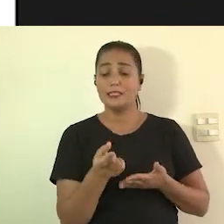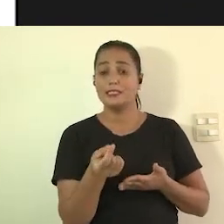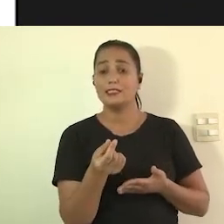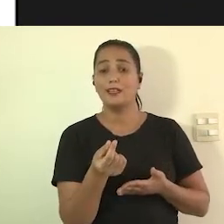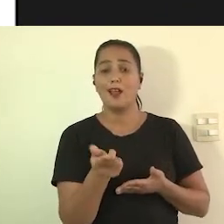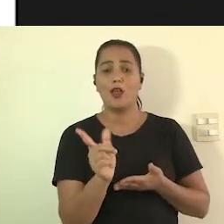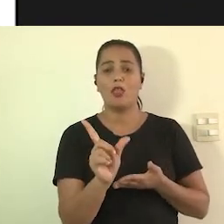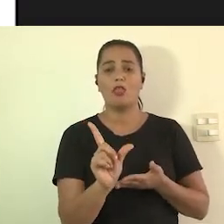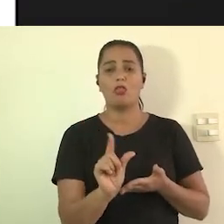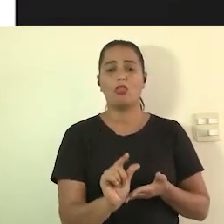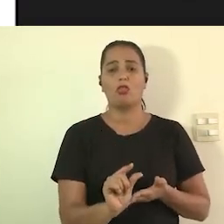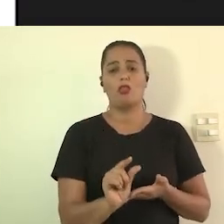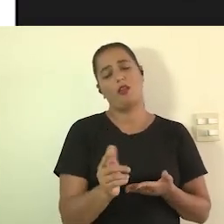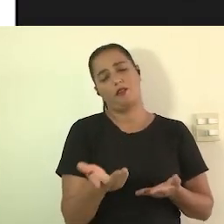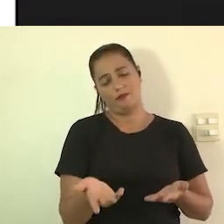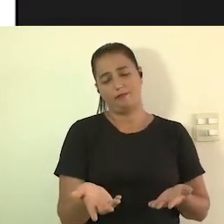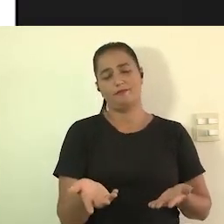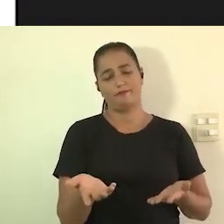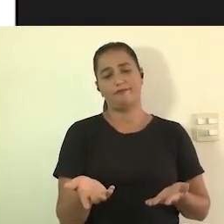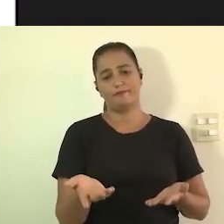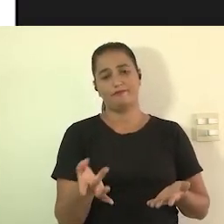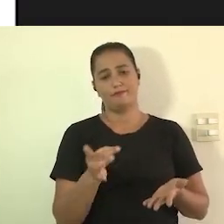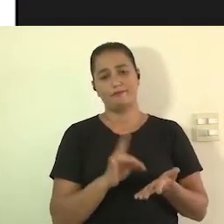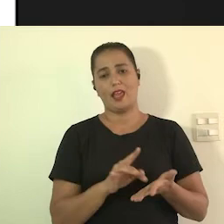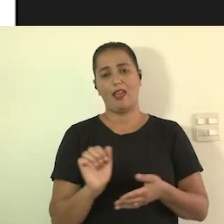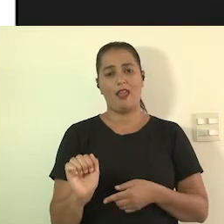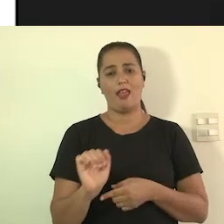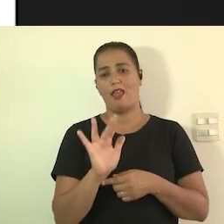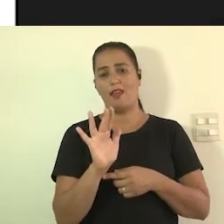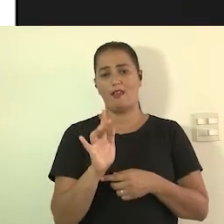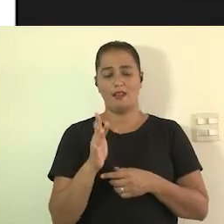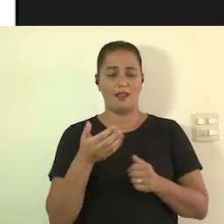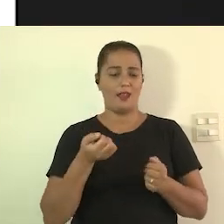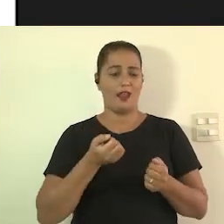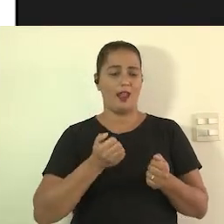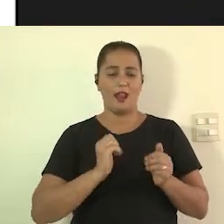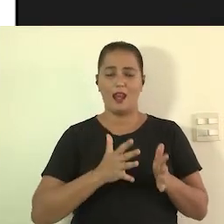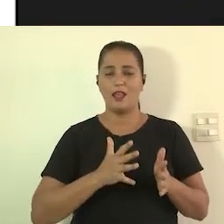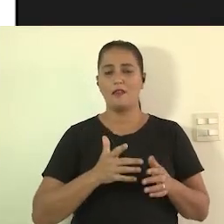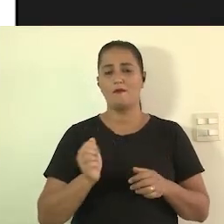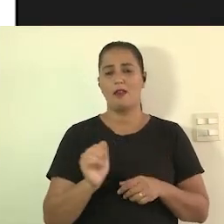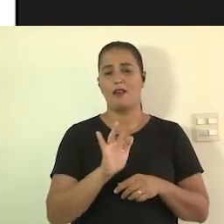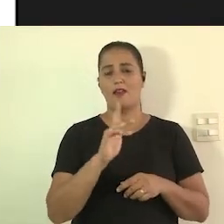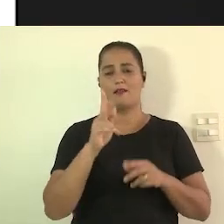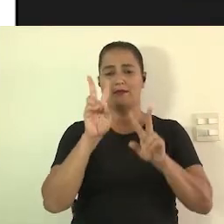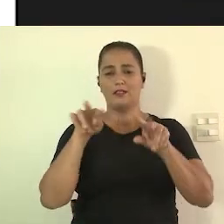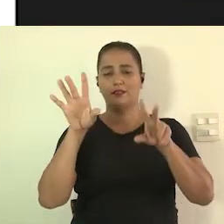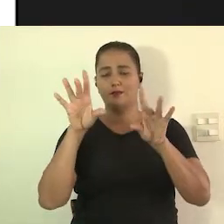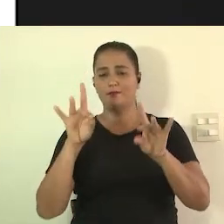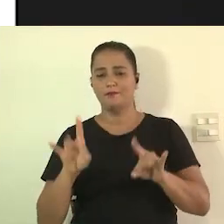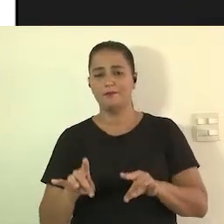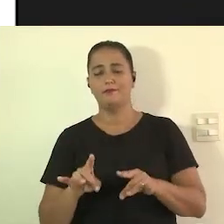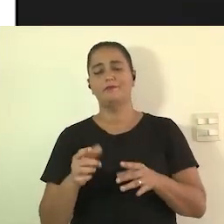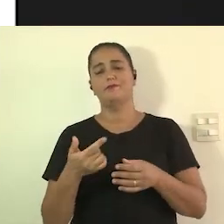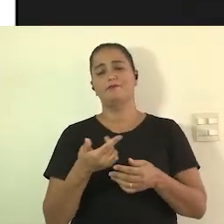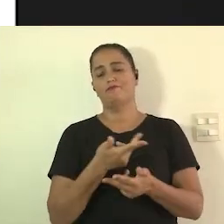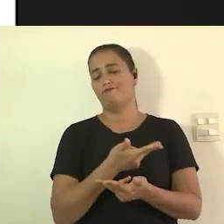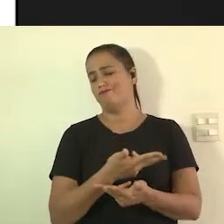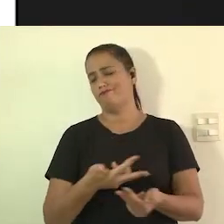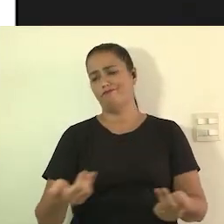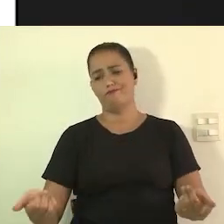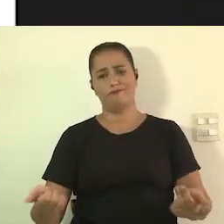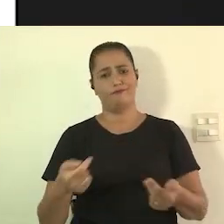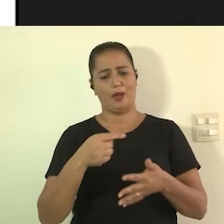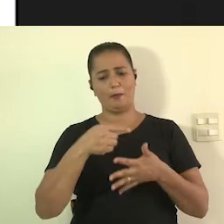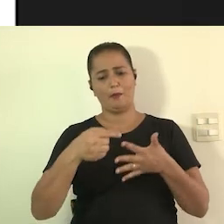verba aí sim tudo vai se tornar caro né a Libras vai ser cara a audiodescrição vai ser cara e muito